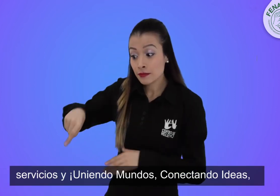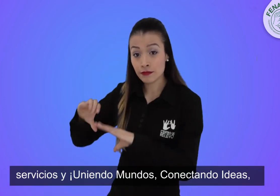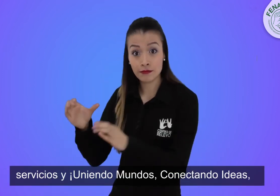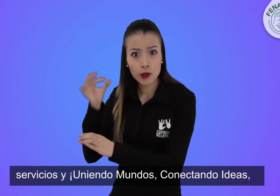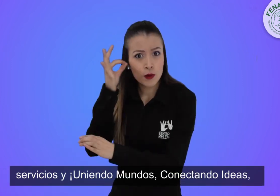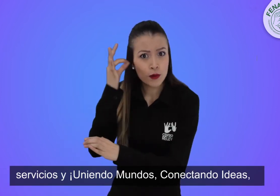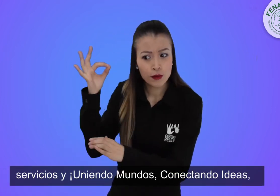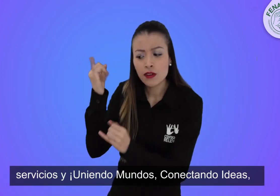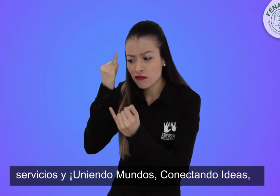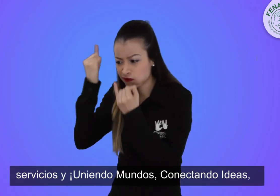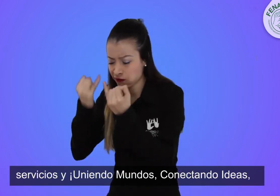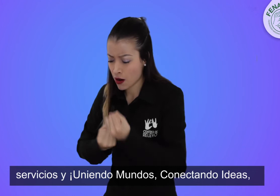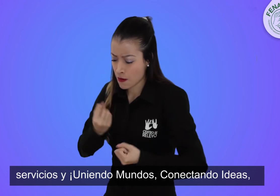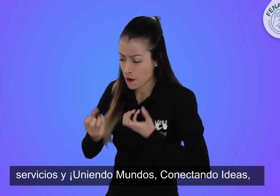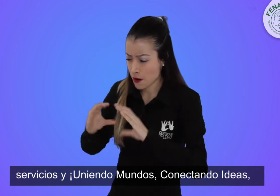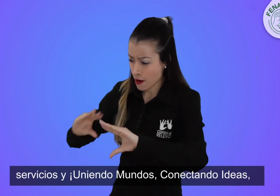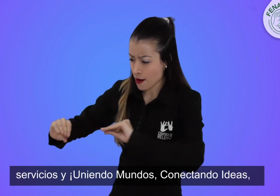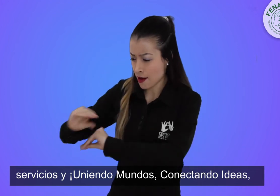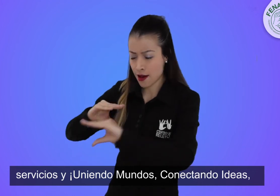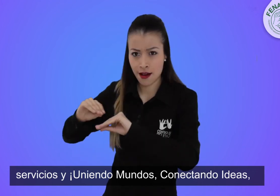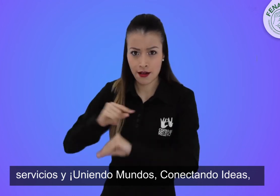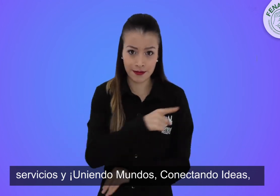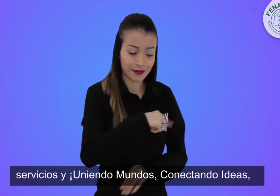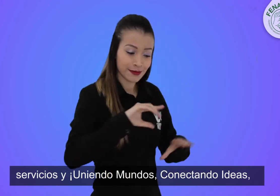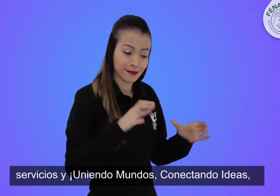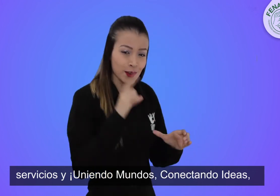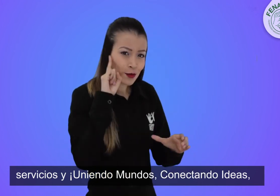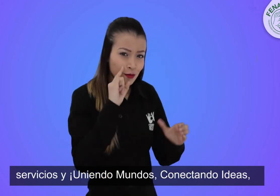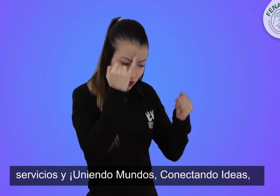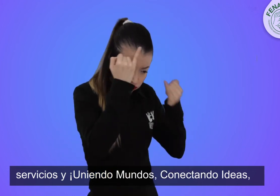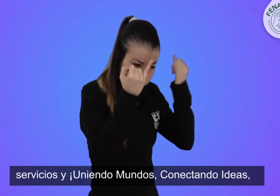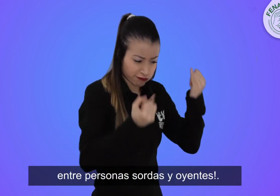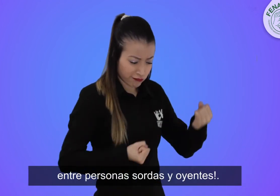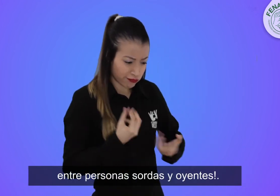y uniendo mundos, conectando ideas de personas sordas y oyentes.